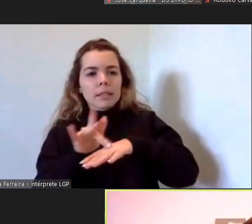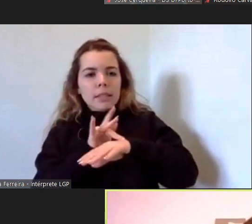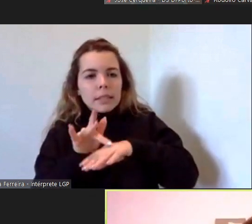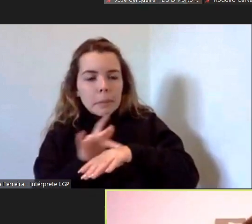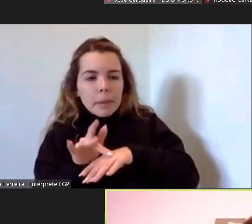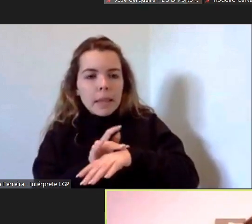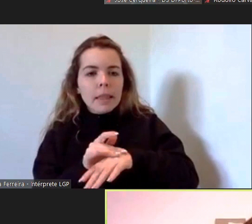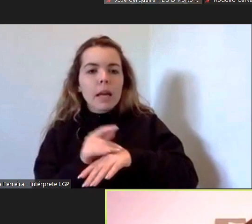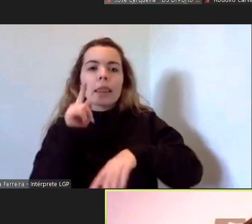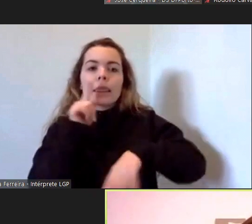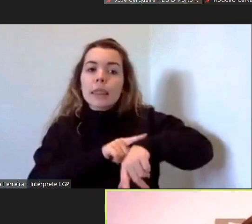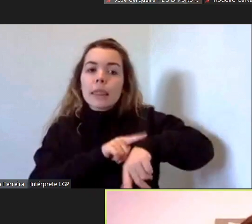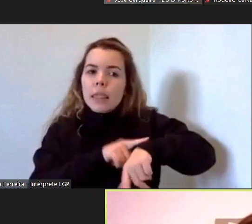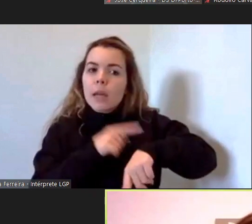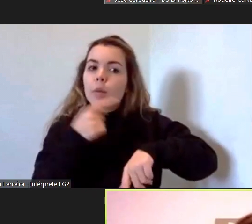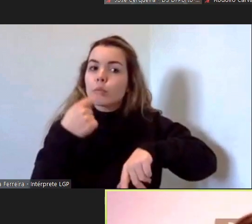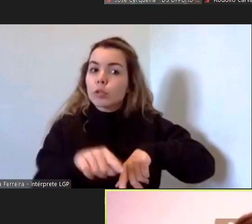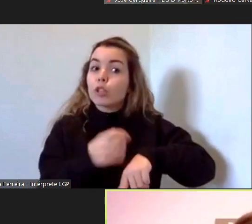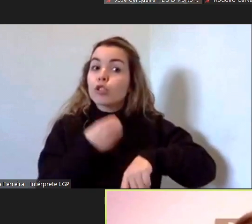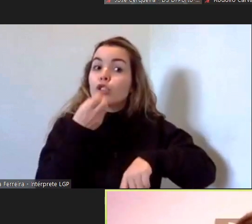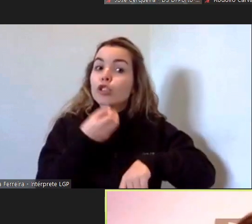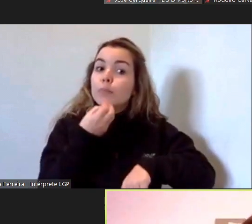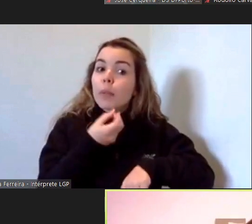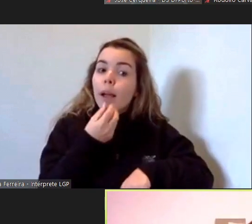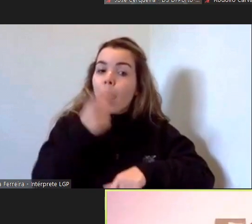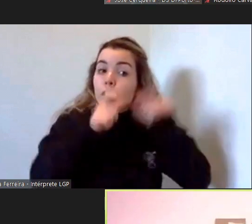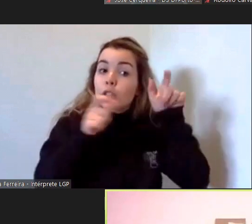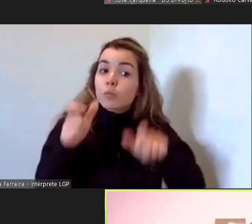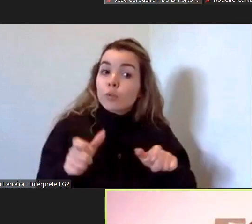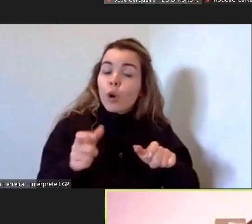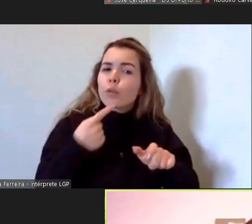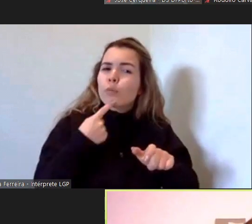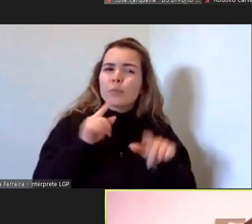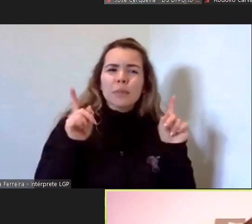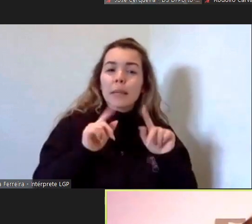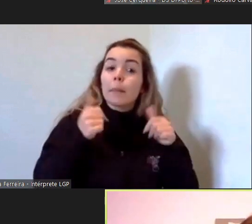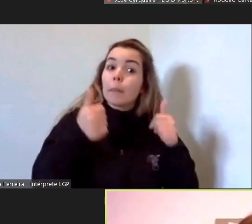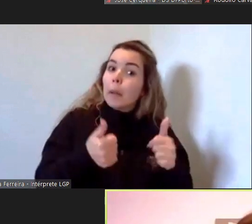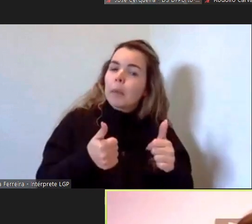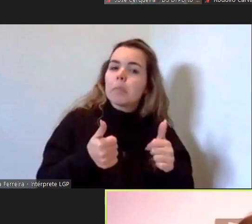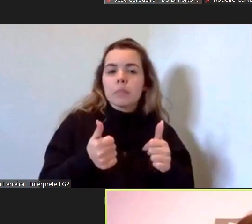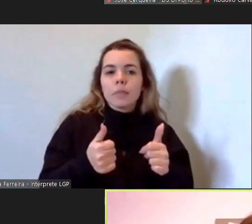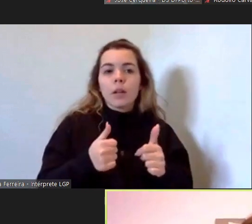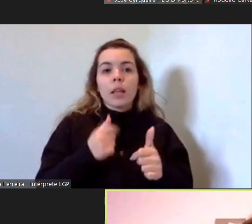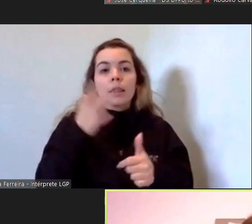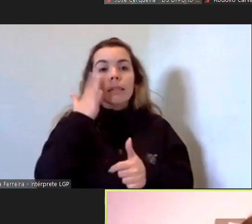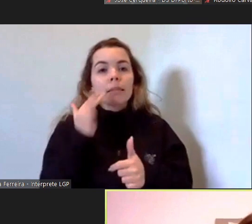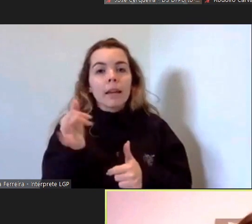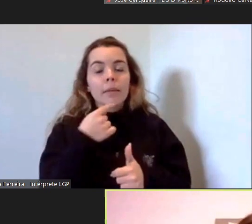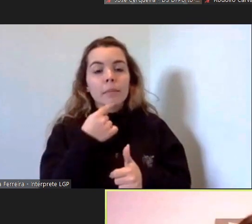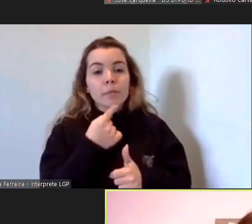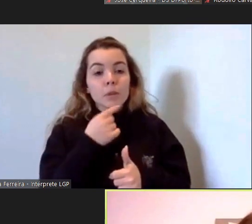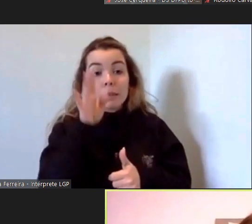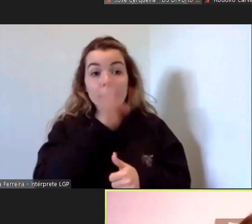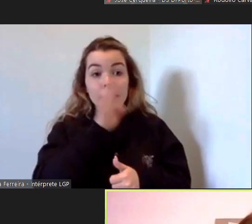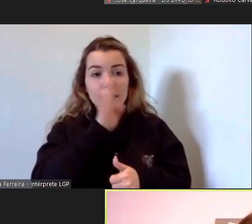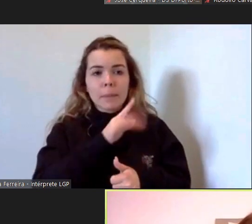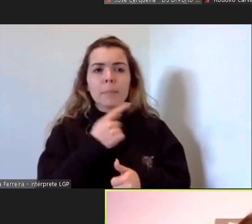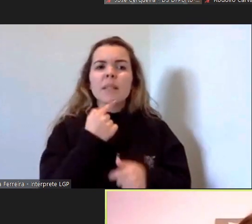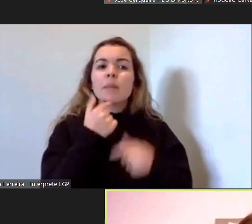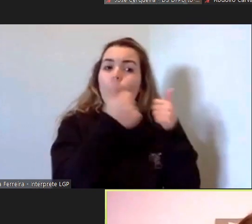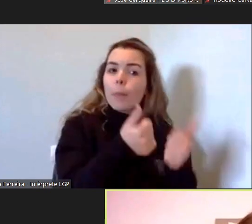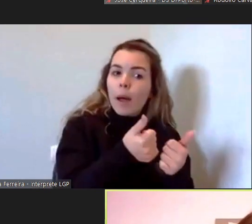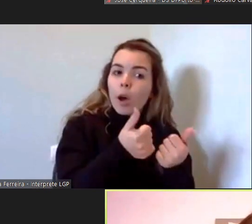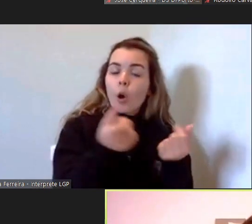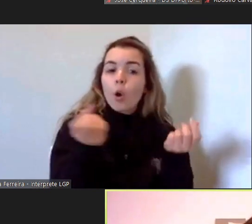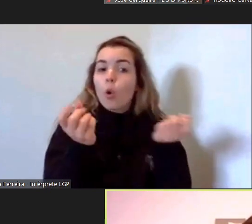ter tempo para explicar às pessoas quando elas não percebem tão bem tentar perceber se a pessoa percebeu realmente aquilo